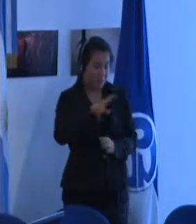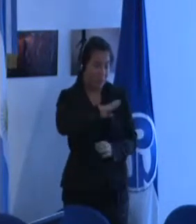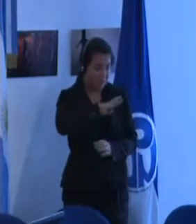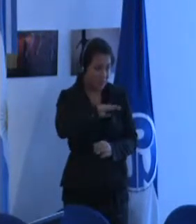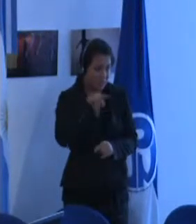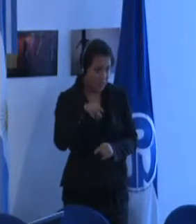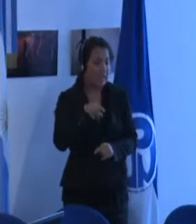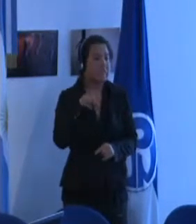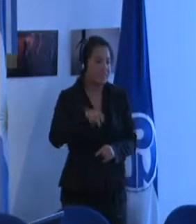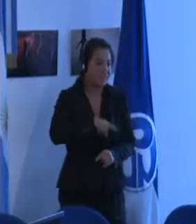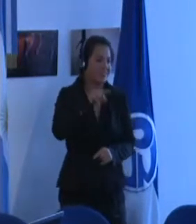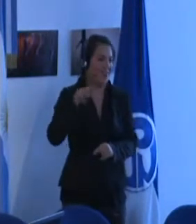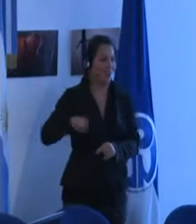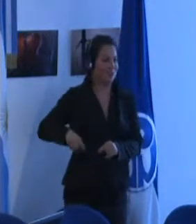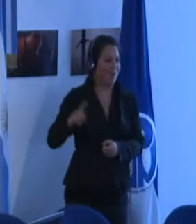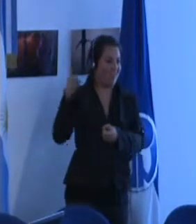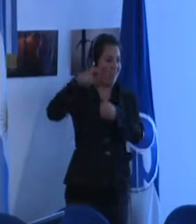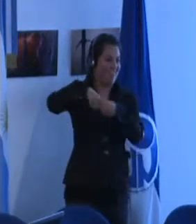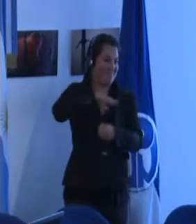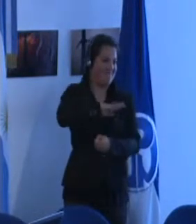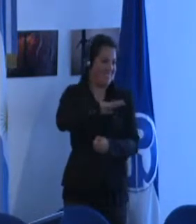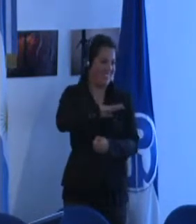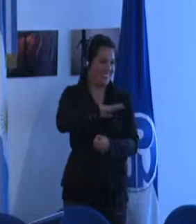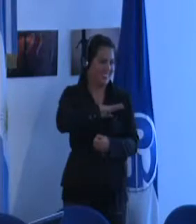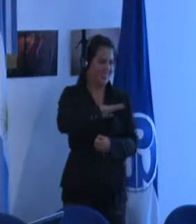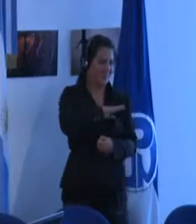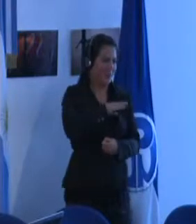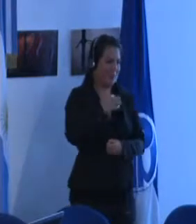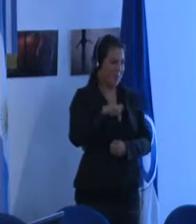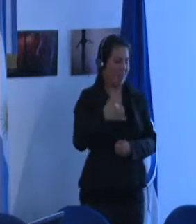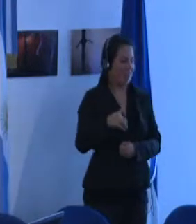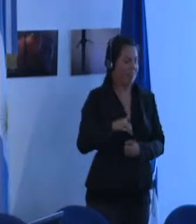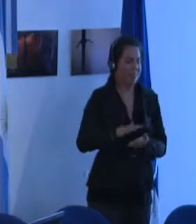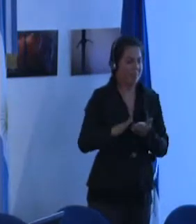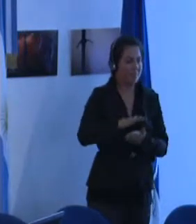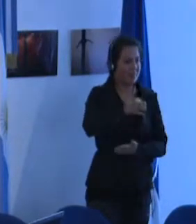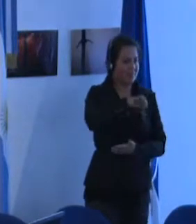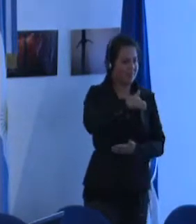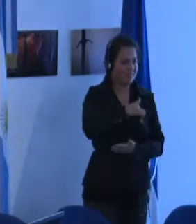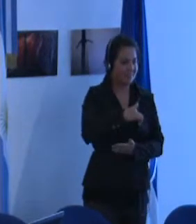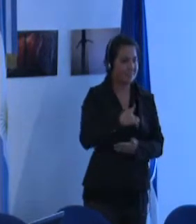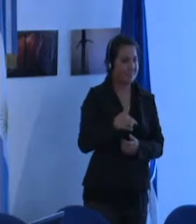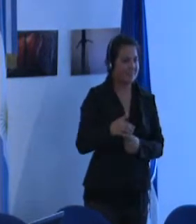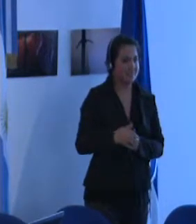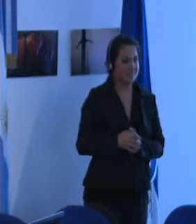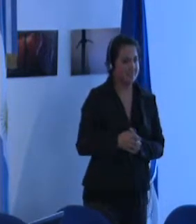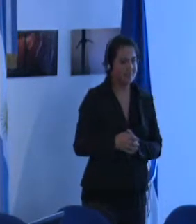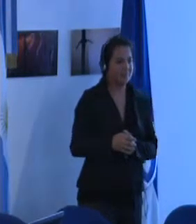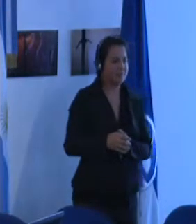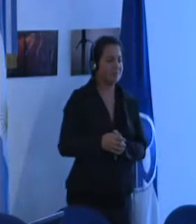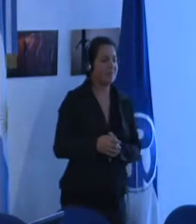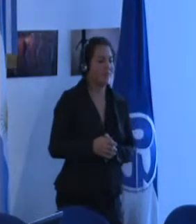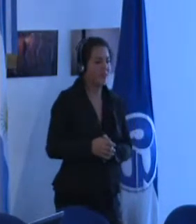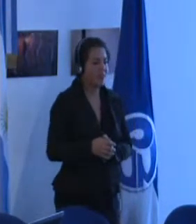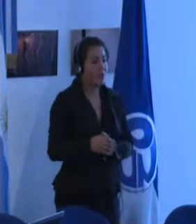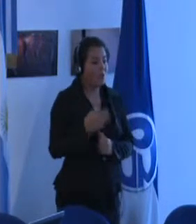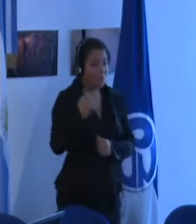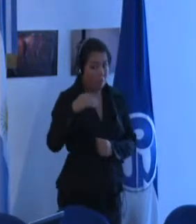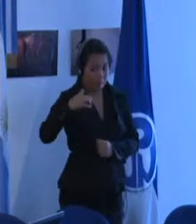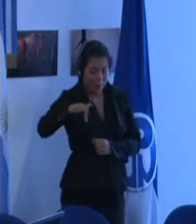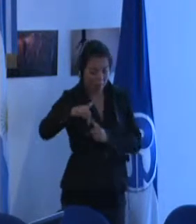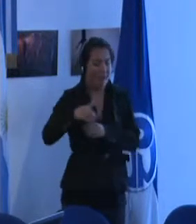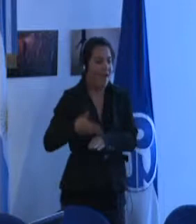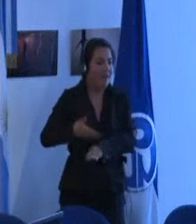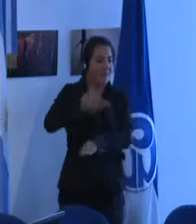necesario que vayan a la escuela primaria y para que vayan a primaria toque al al kinder